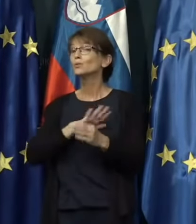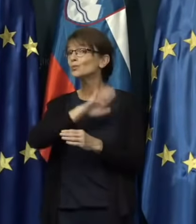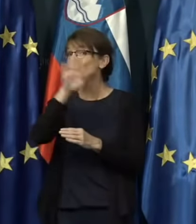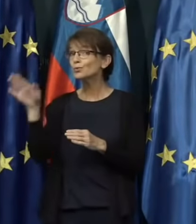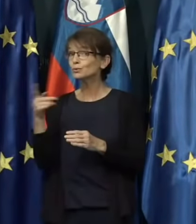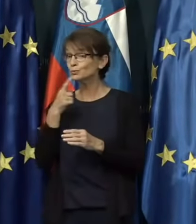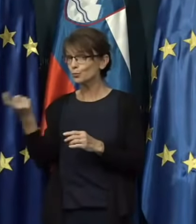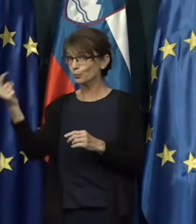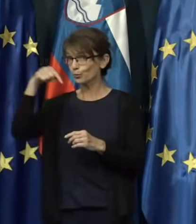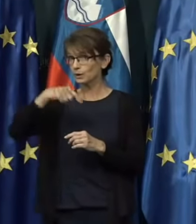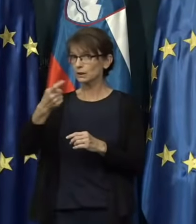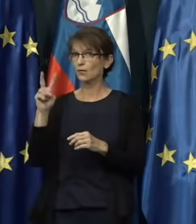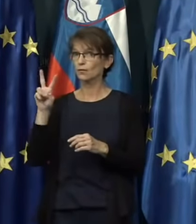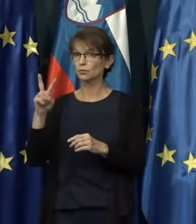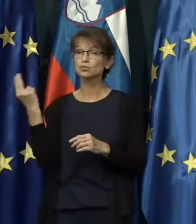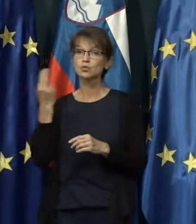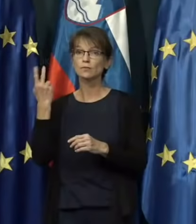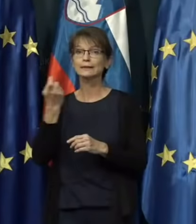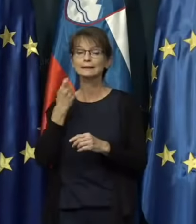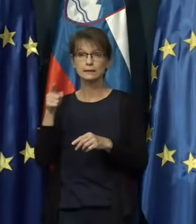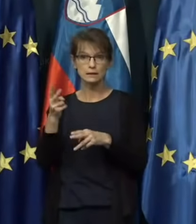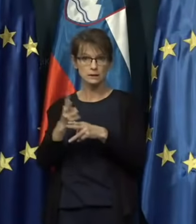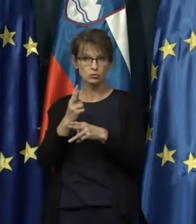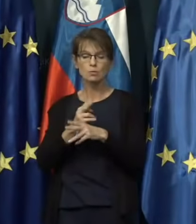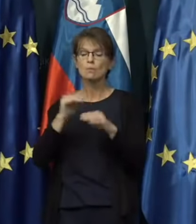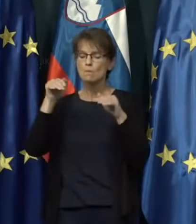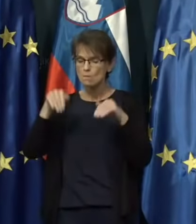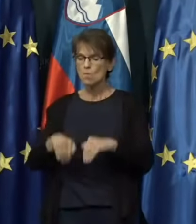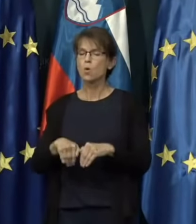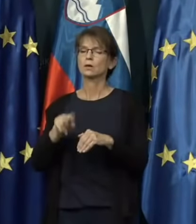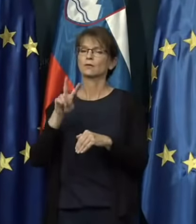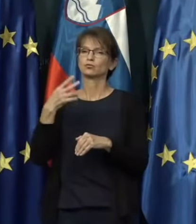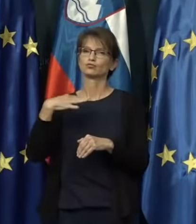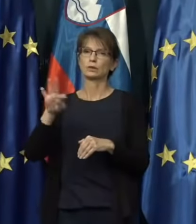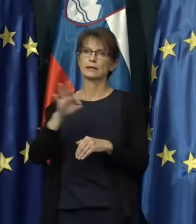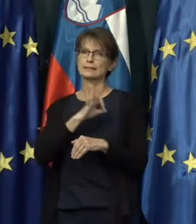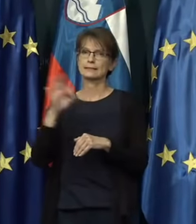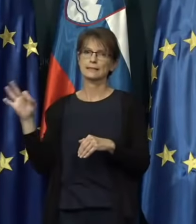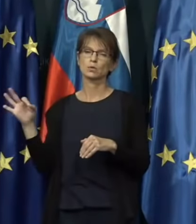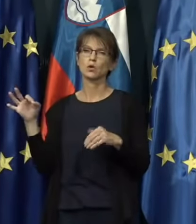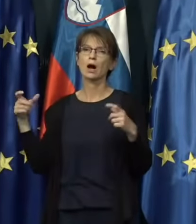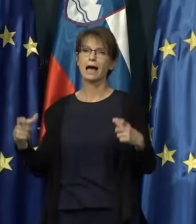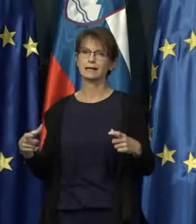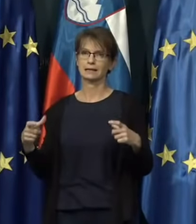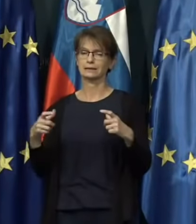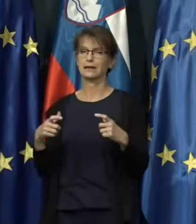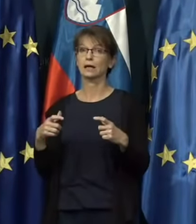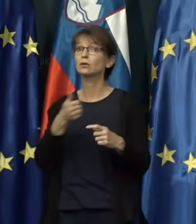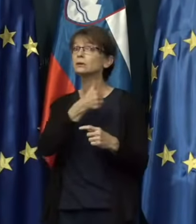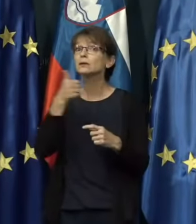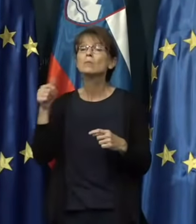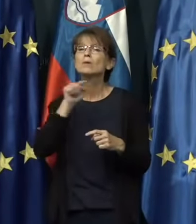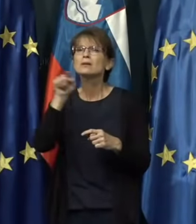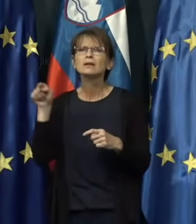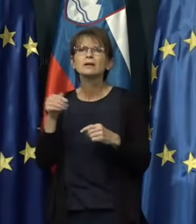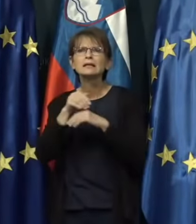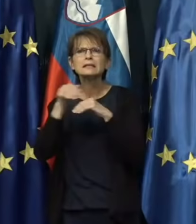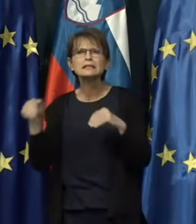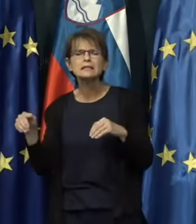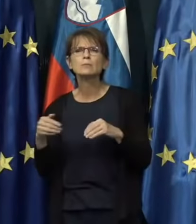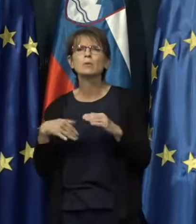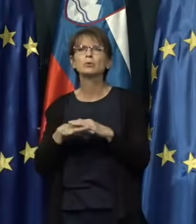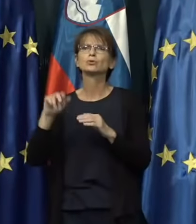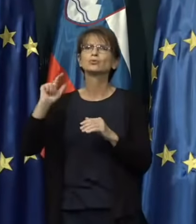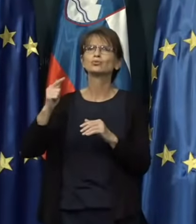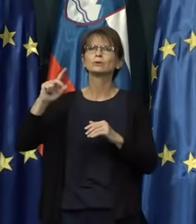prihajajo iz teh držav v 14 dnevno karanteno, razen tistih, ki so izjeme pod drugo,